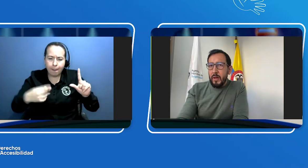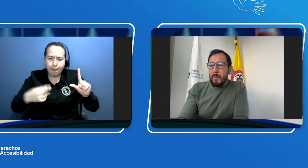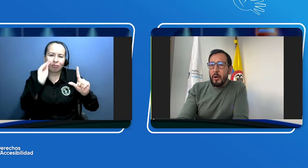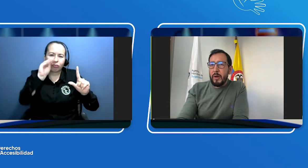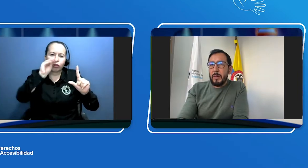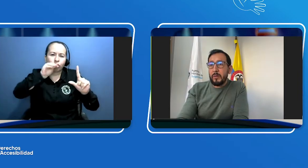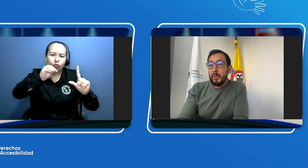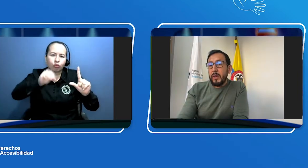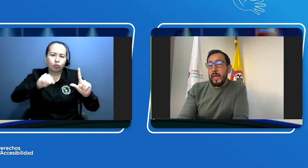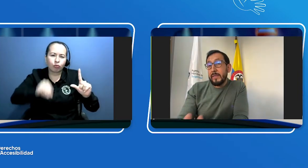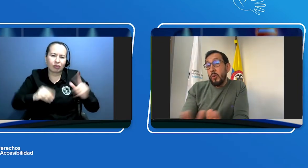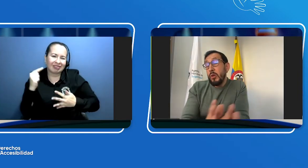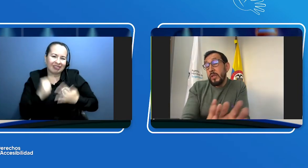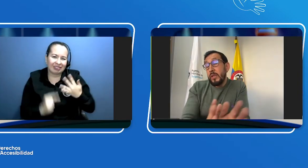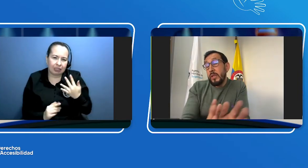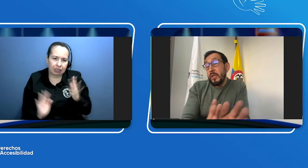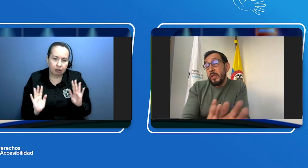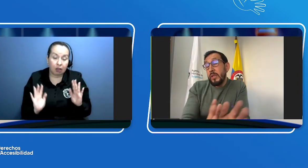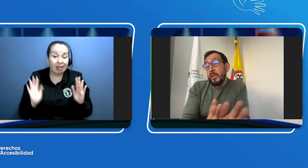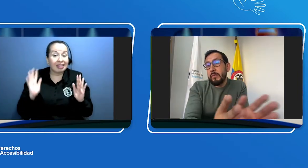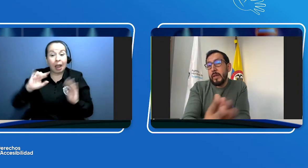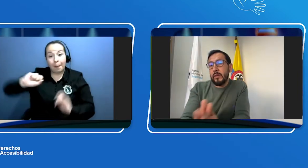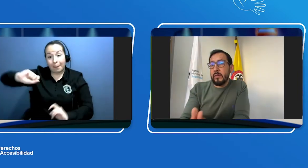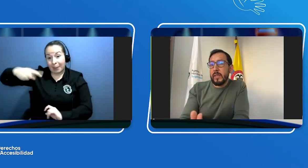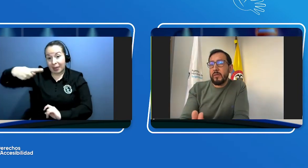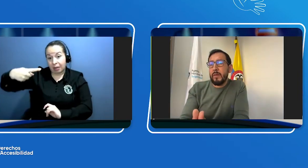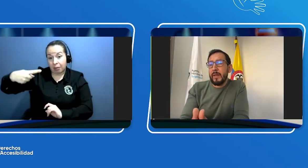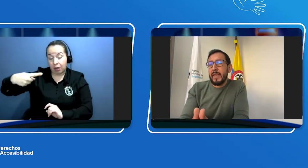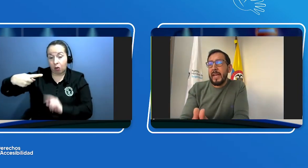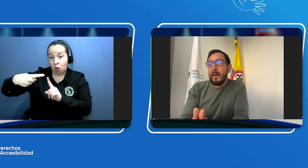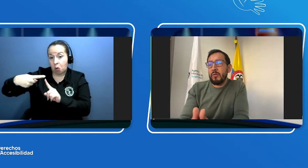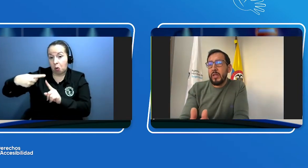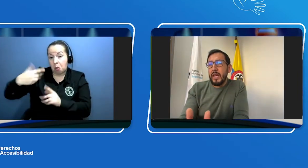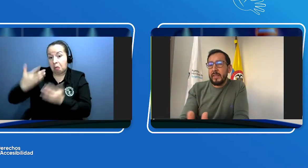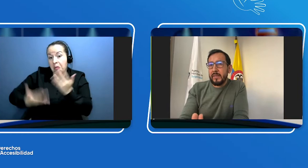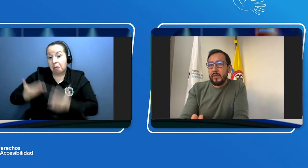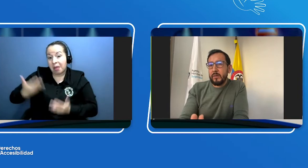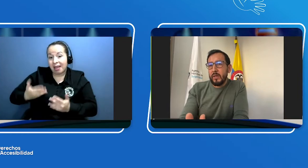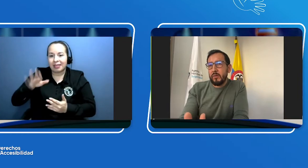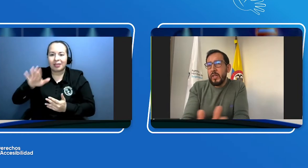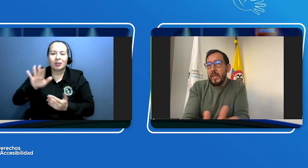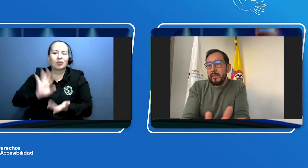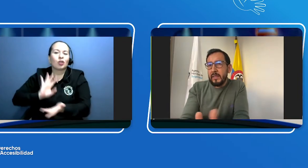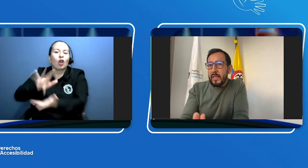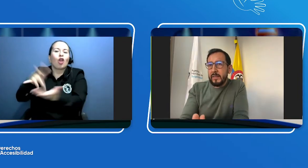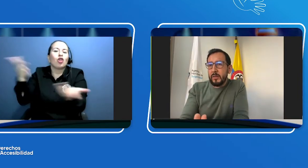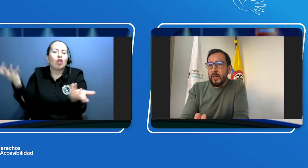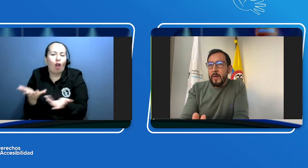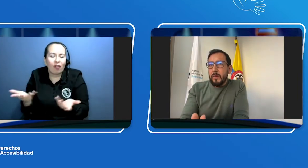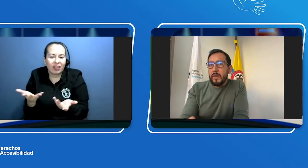Pero repito, esto último, esto primero, perdón, eso depende de cada autoridad de tránsito. Hay autoridades de tránsito que